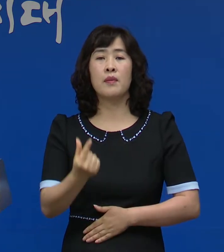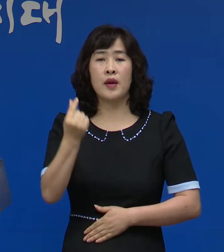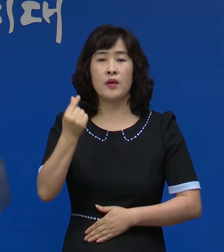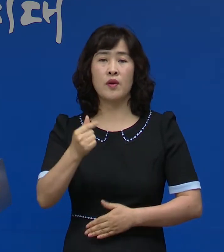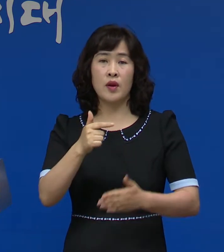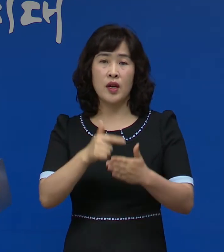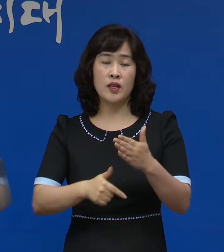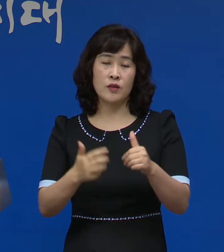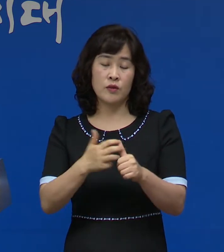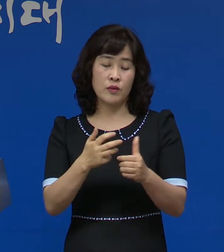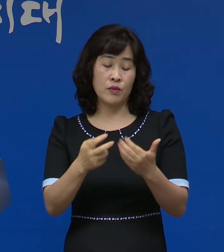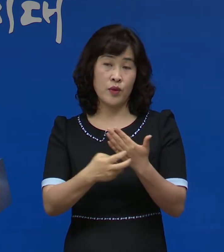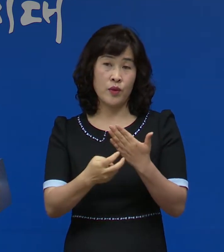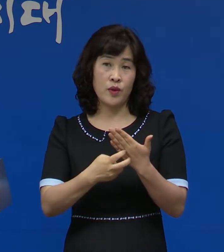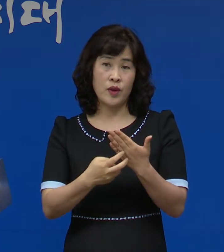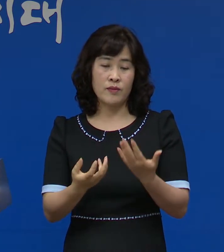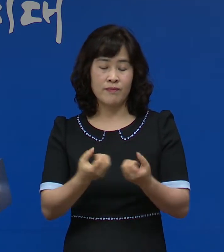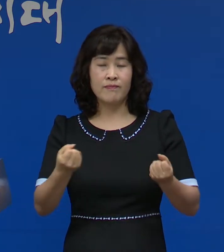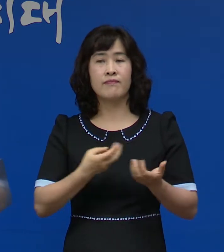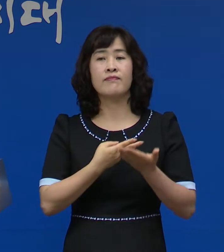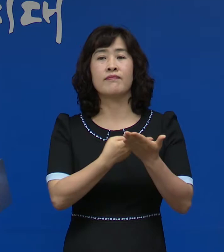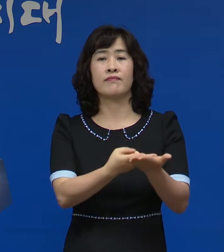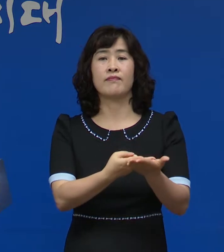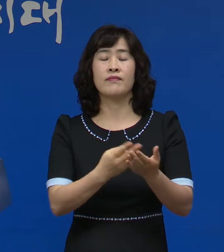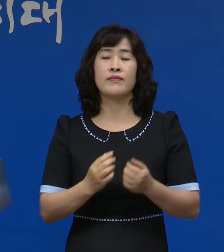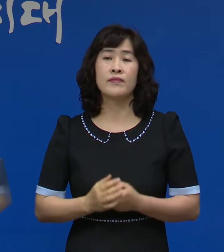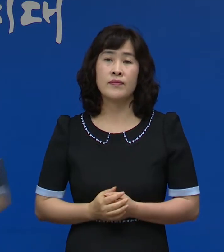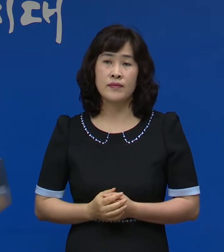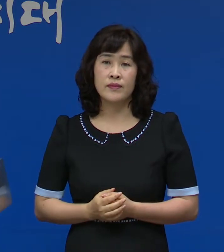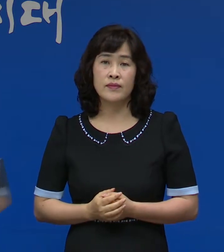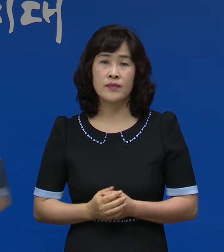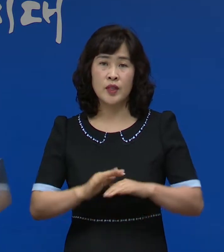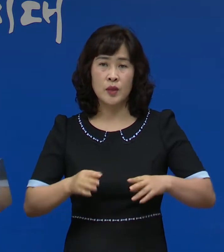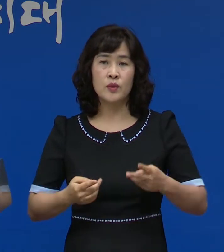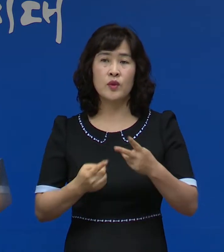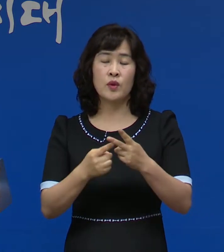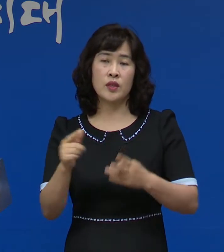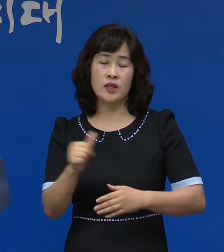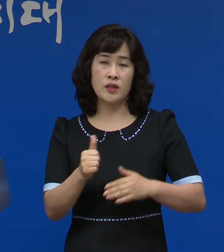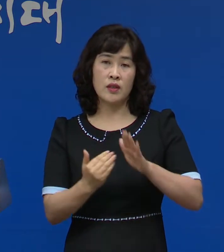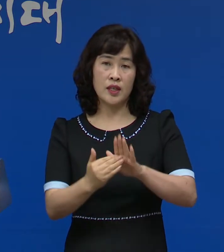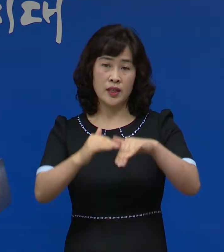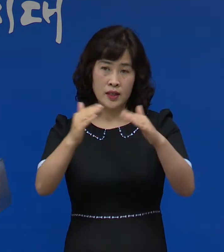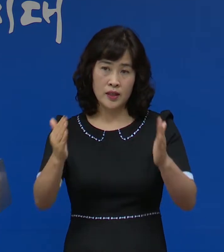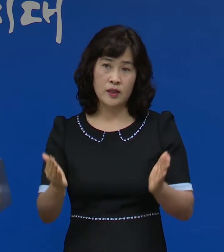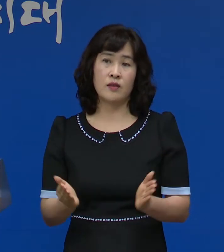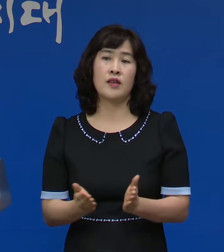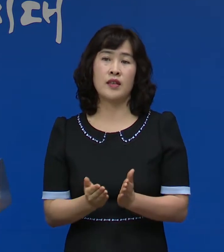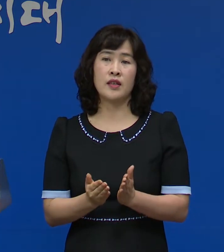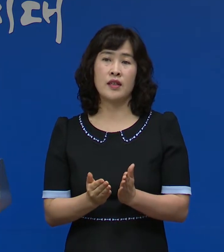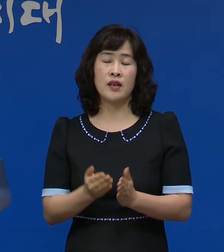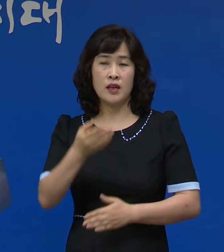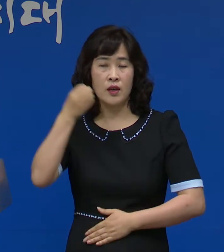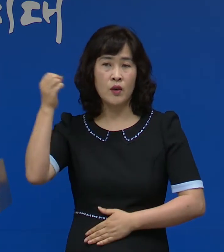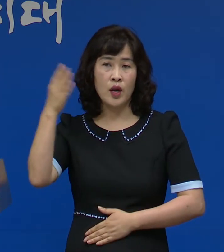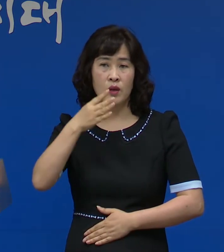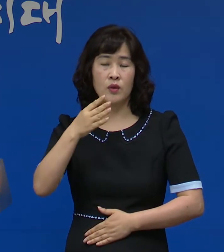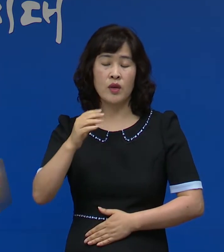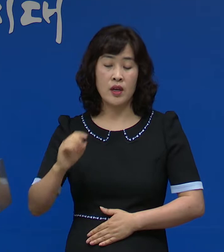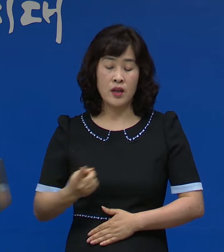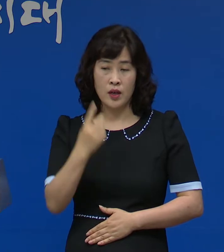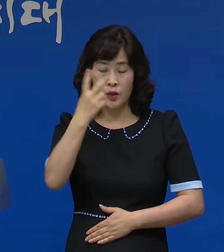강진의료원의 격리 입원 조치하였으며 우리도 신속대응팀과 영광군